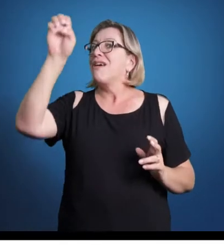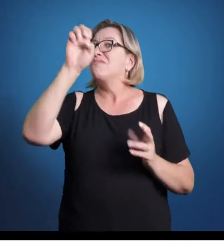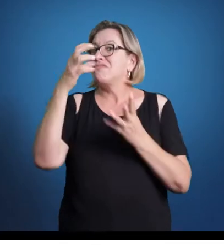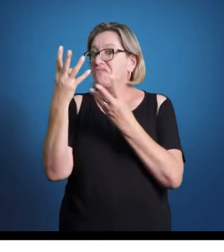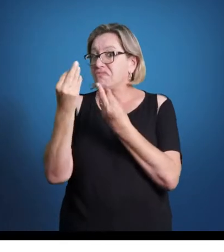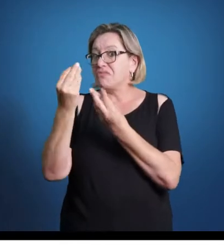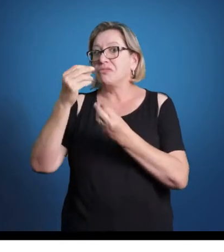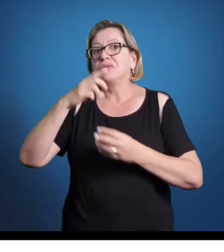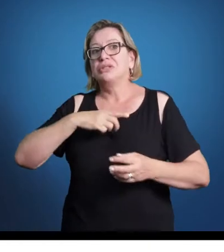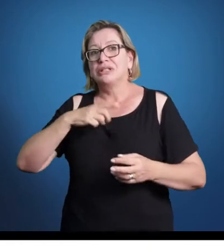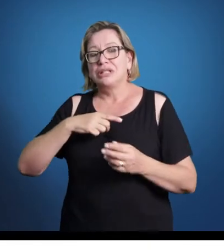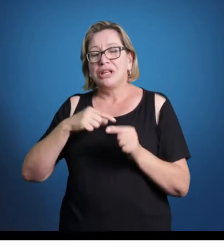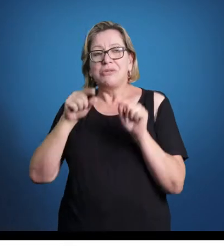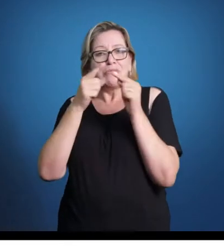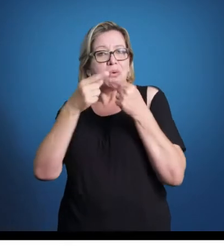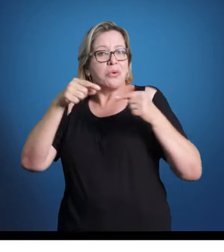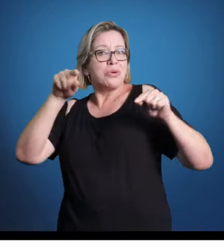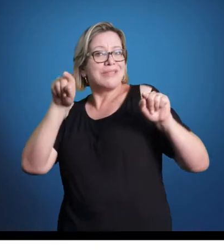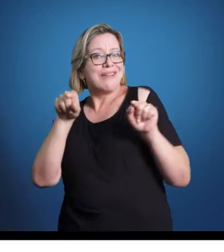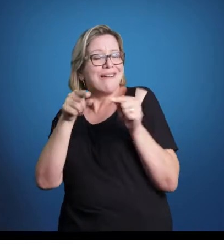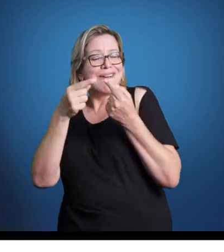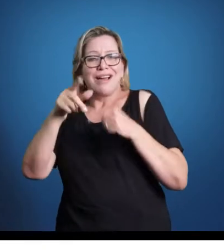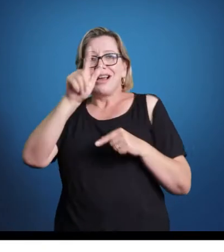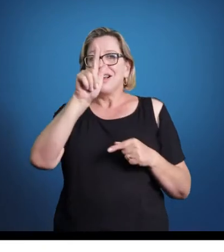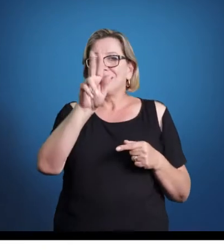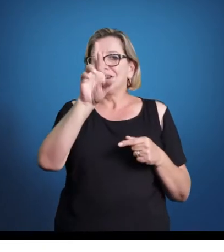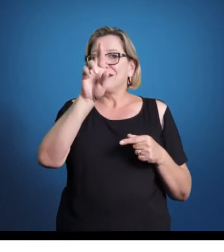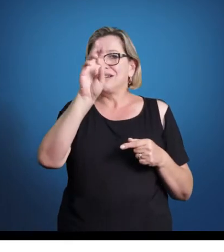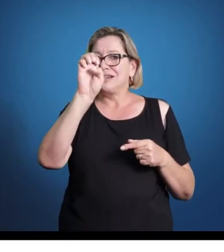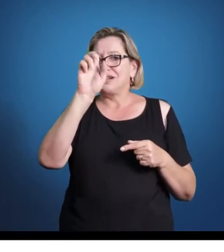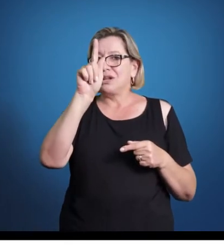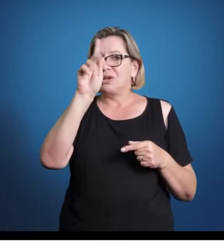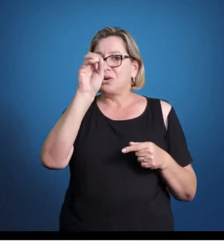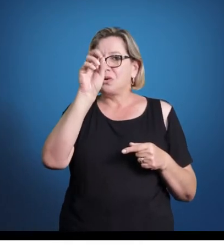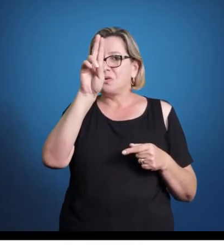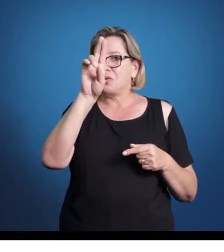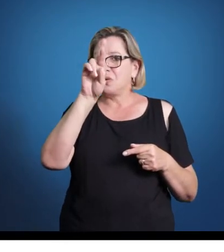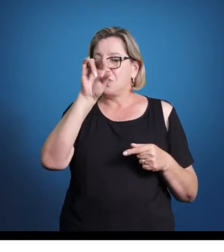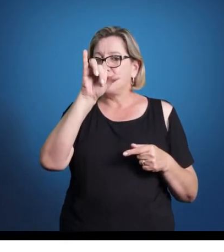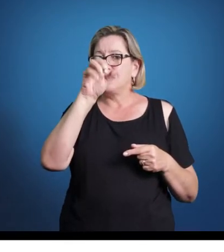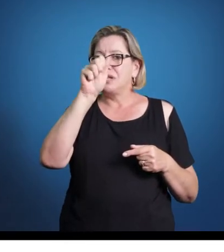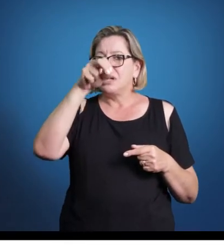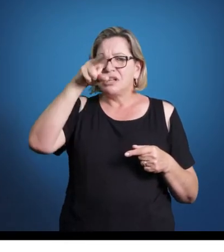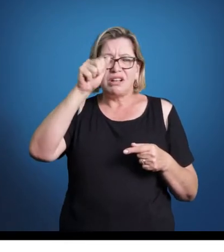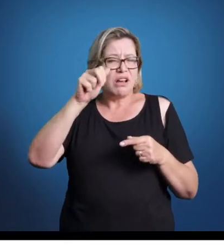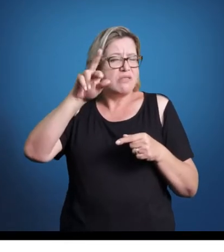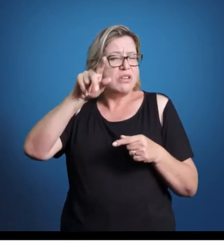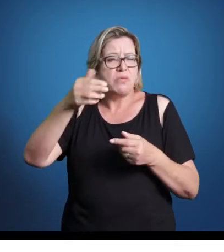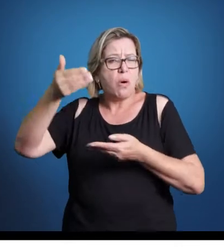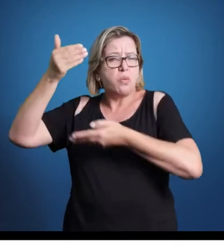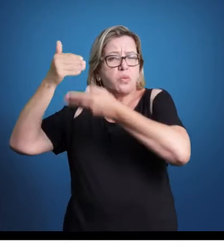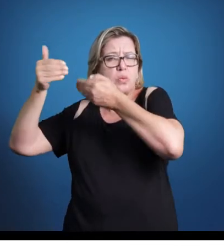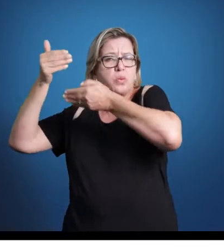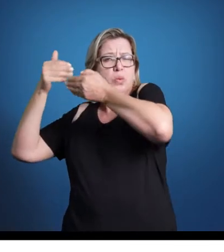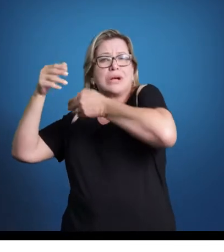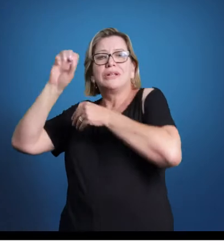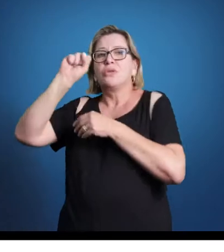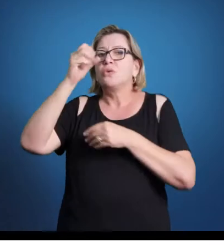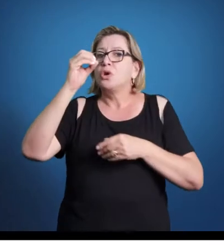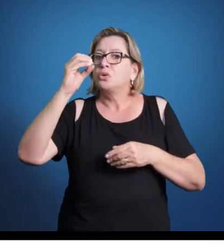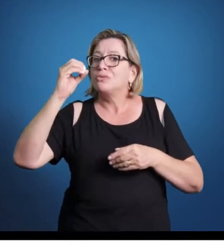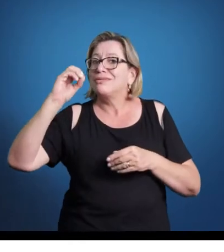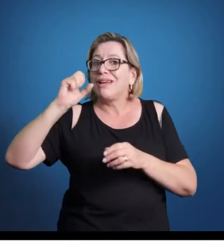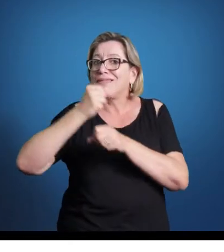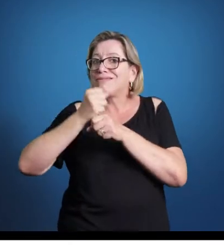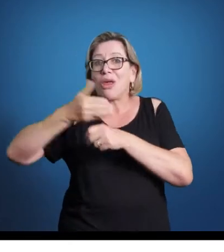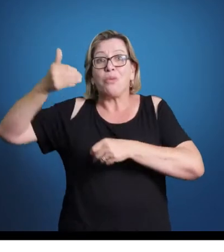onde a prática do canto gregoriano se propaga e se ensina e se pratica da mesma maneira que se fazia há 800 anos atrás. Então as práticas não terminam